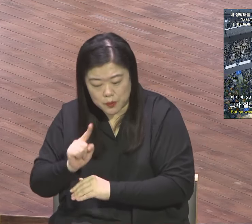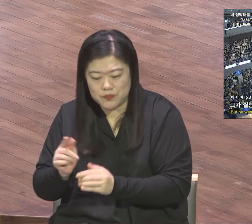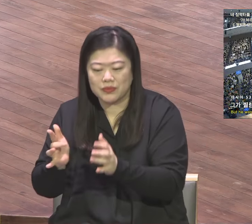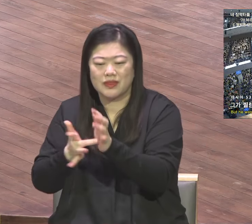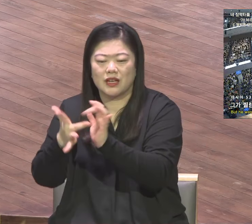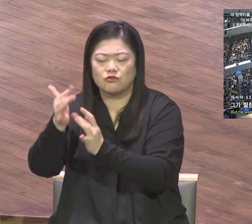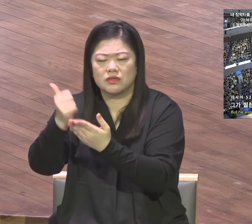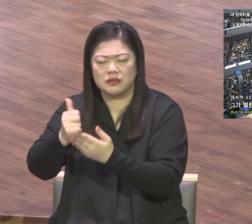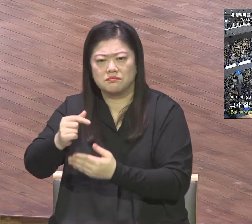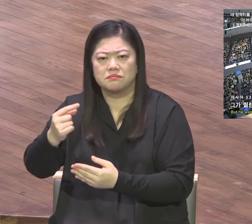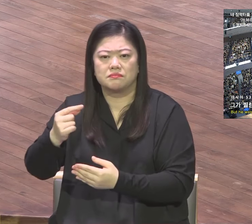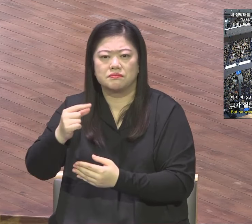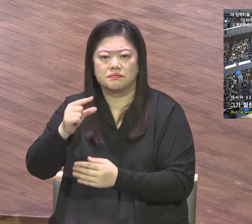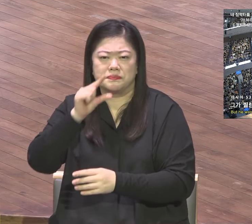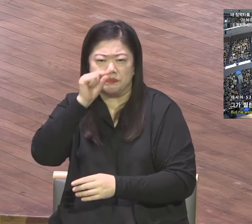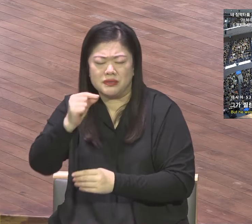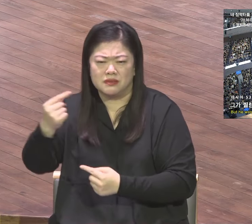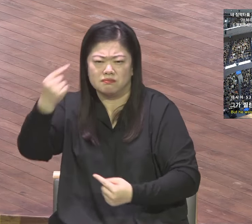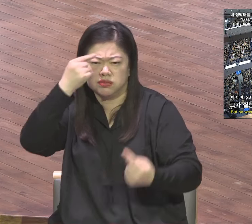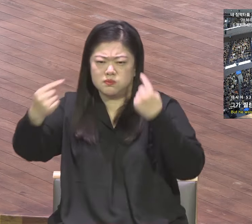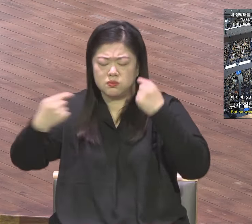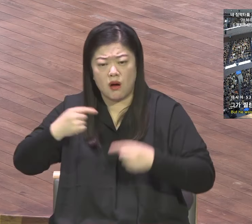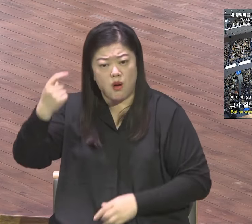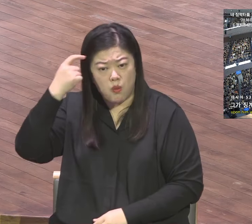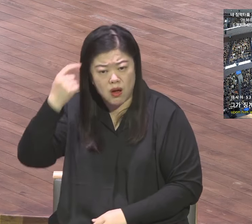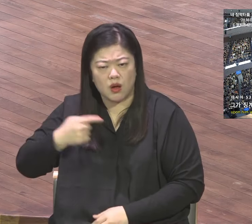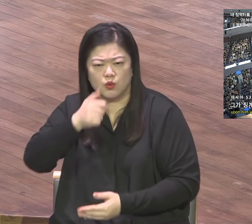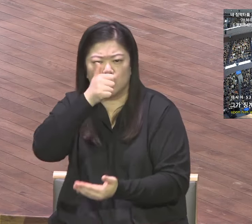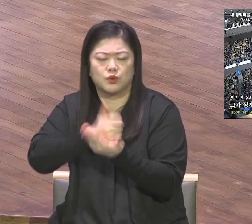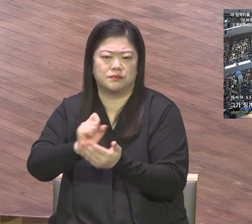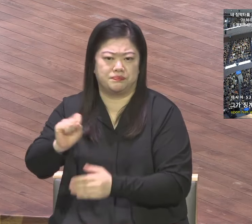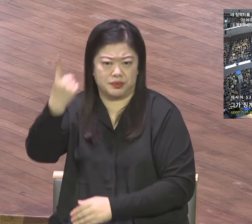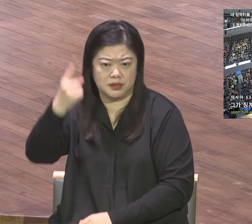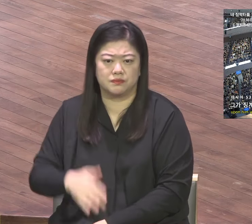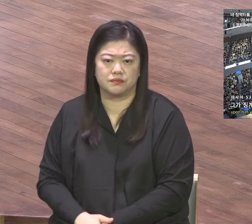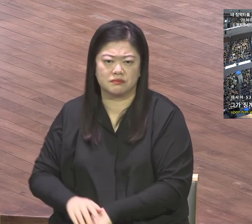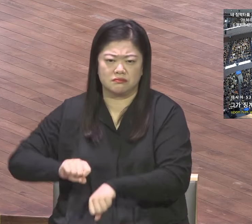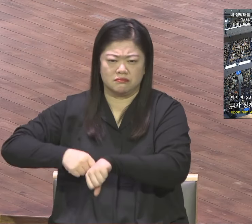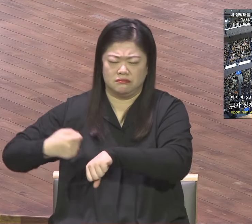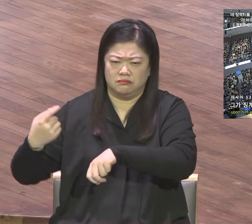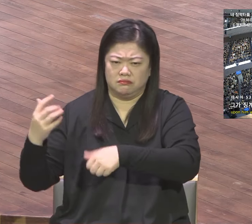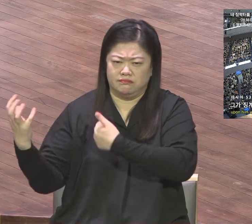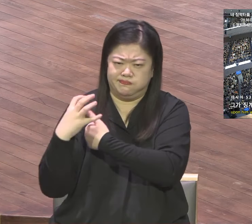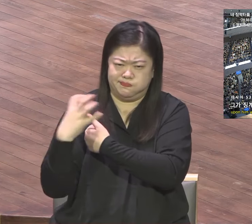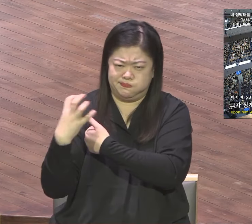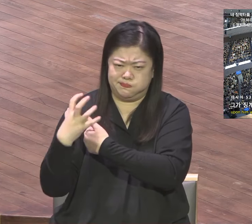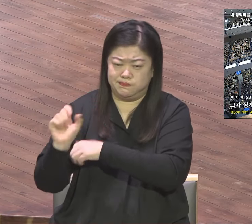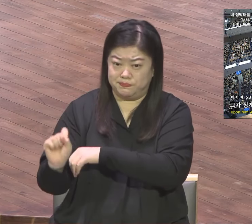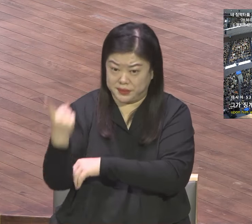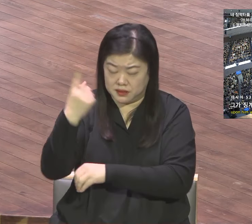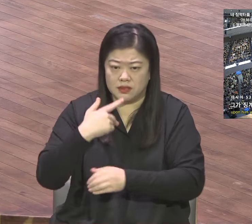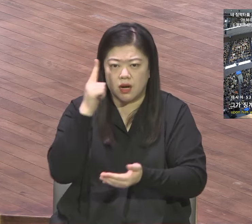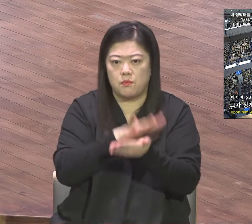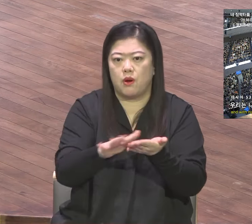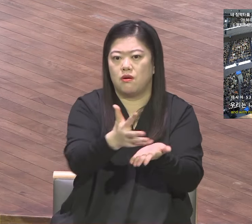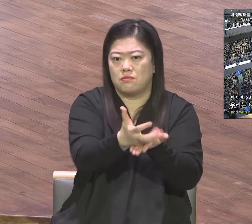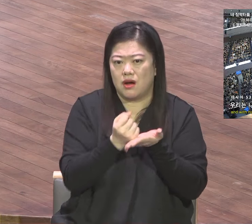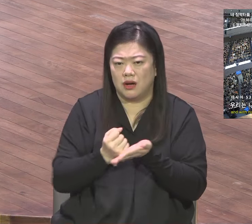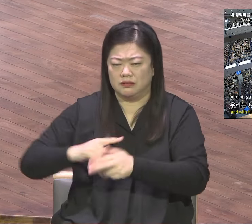때문이오 그가 상함은 우리의 죄악 때문이라 그가 징계를 받음으로 우리는 평화를 누리고 그가 채찍에 맞음으로 우리는